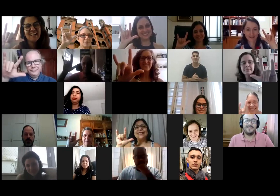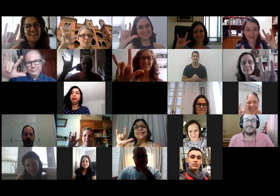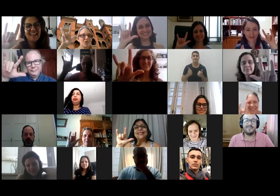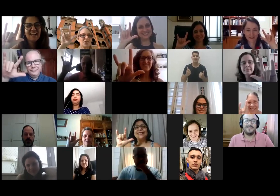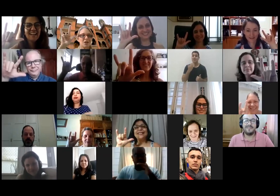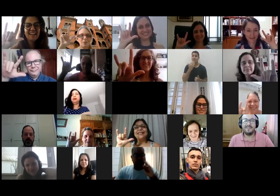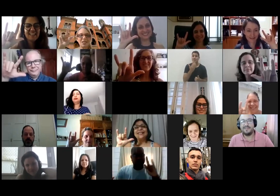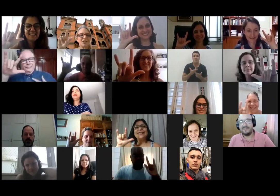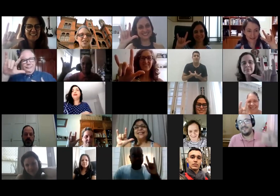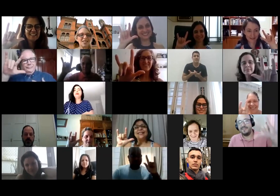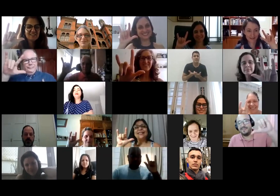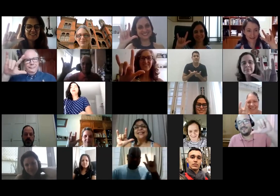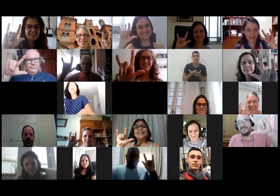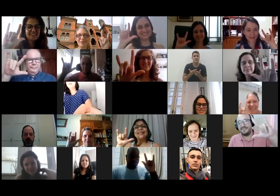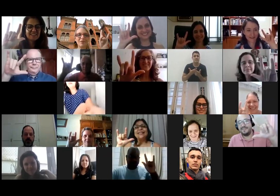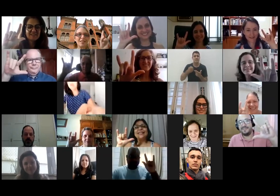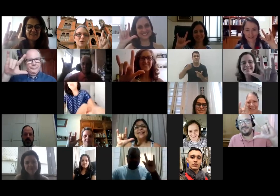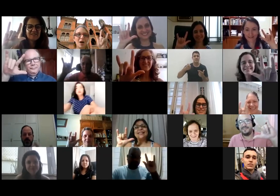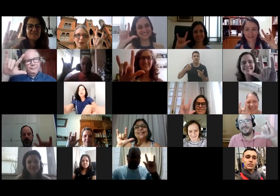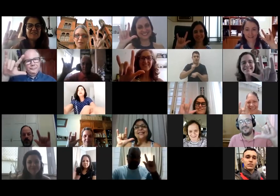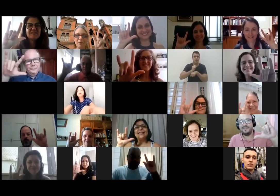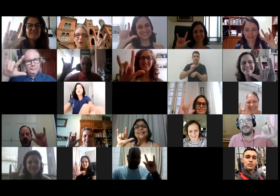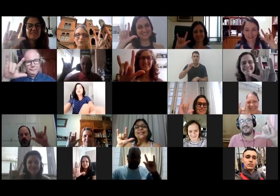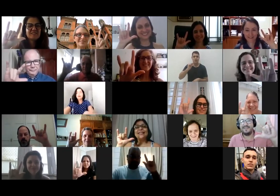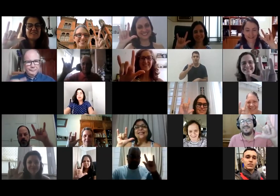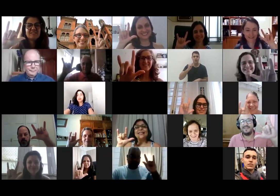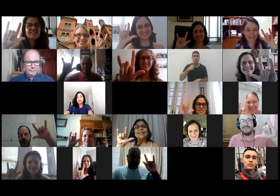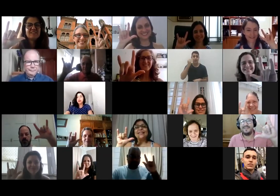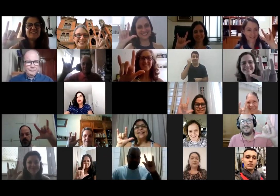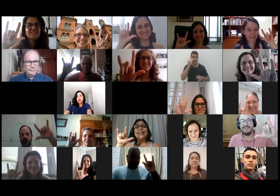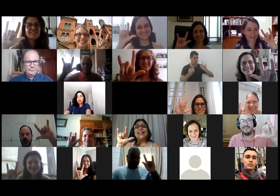paciência, para a gente dar um print aqui. Vou fazer com a outra mão.